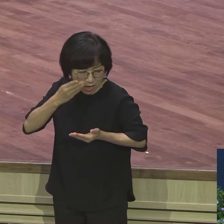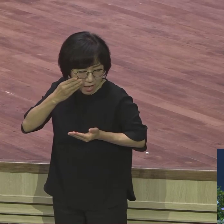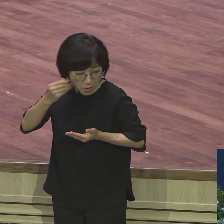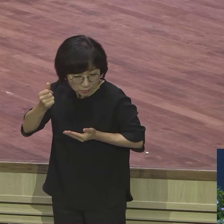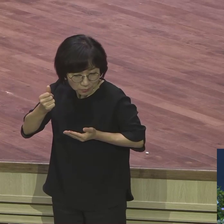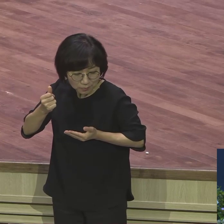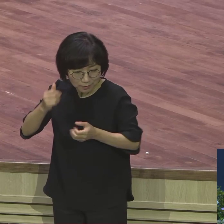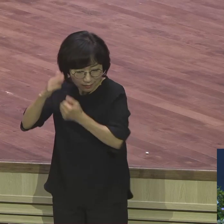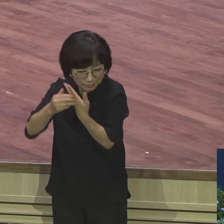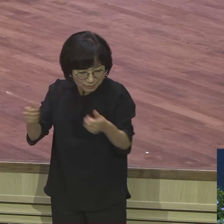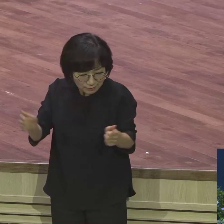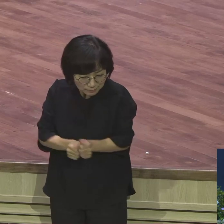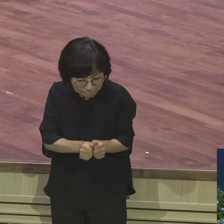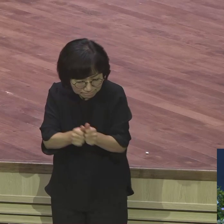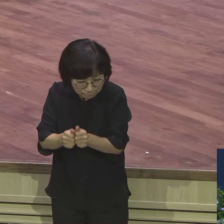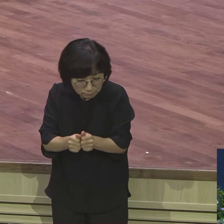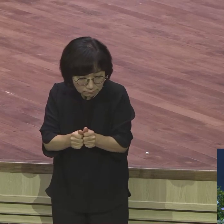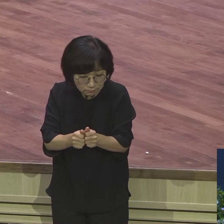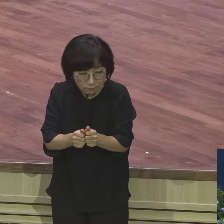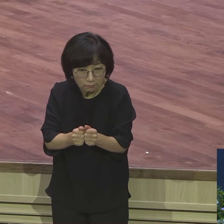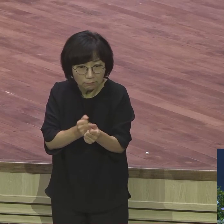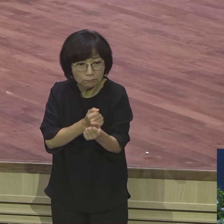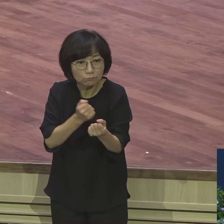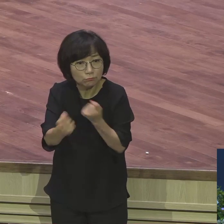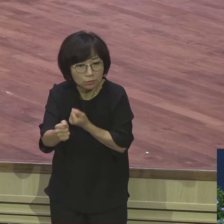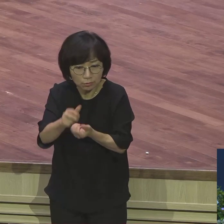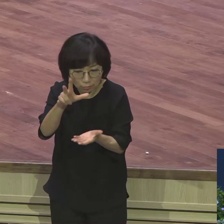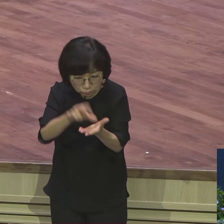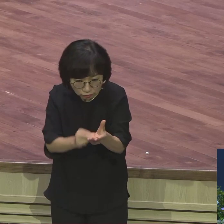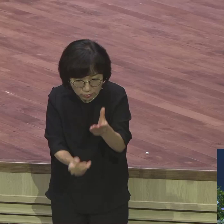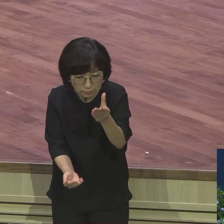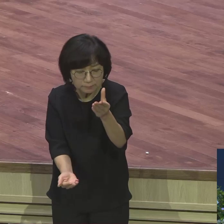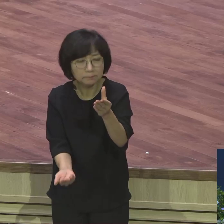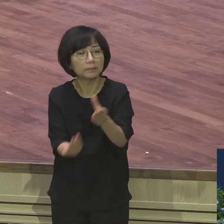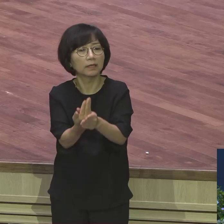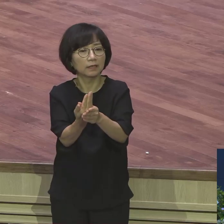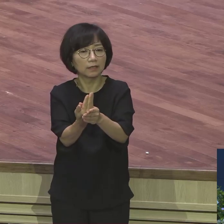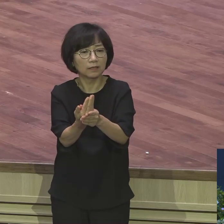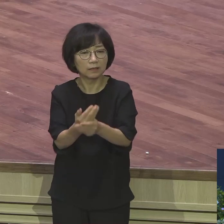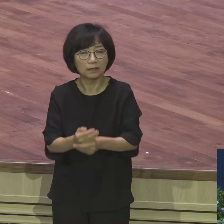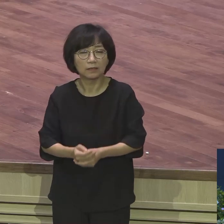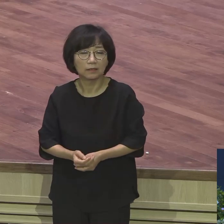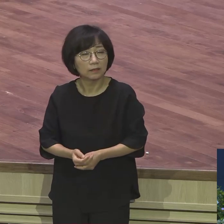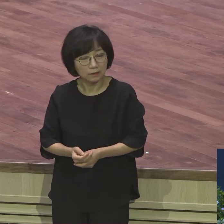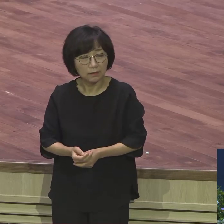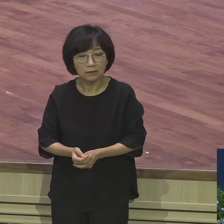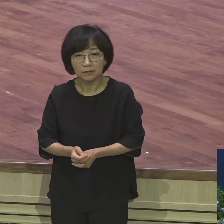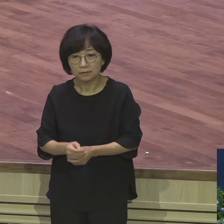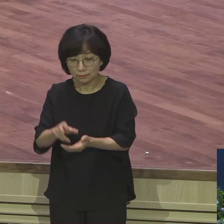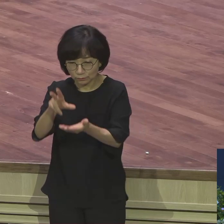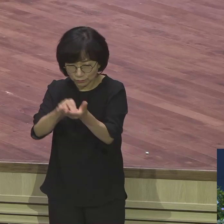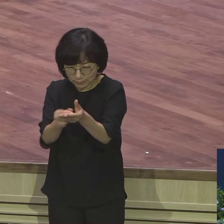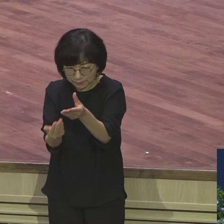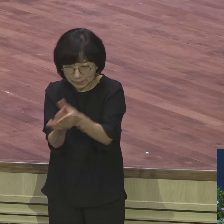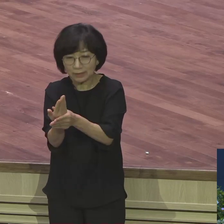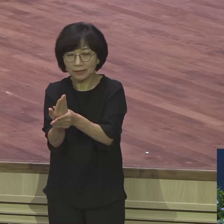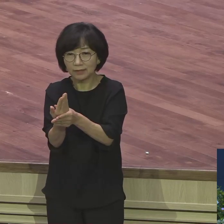산다고 해서 문제 안 오는 것이 아니다는 거예요 문제 또 오는 거예요 문제가 옵니다 문제가